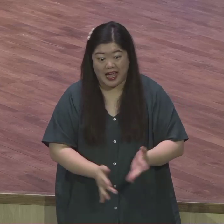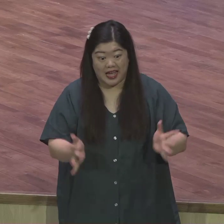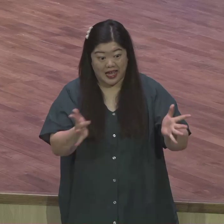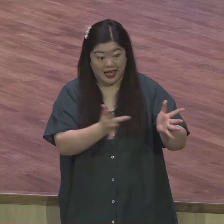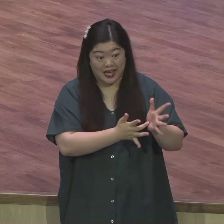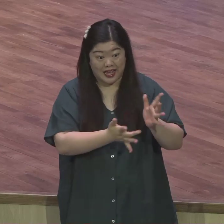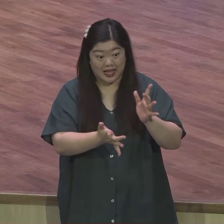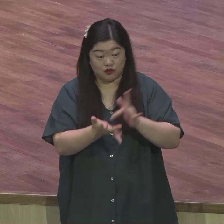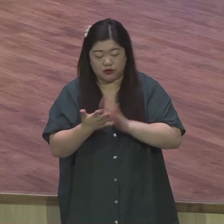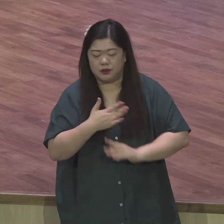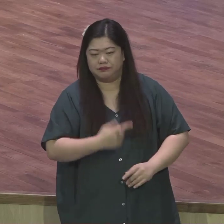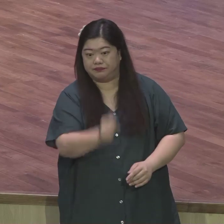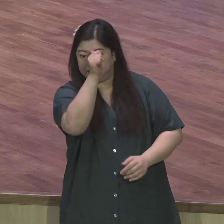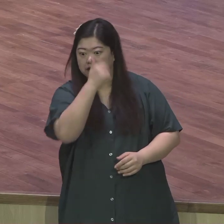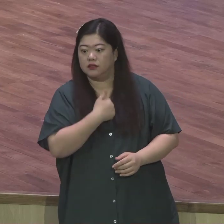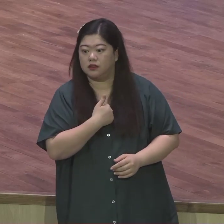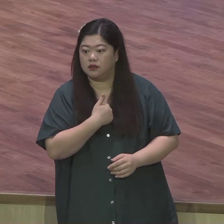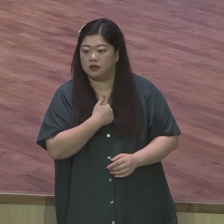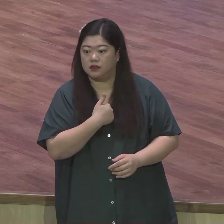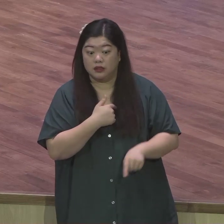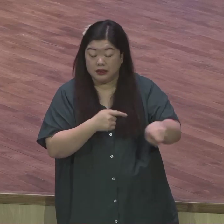지금도 예수를 안 믿습니다